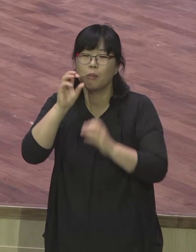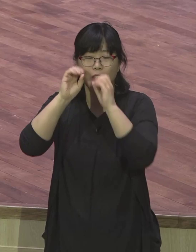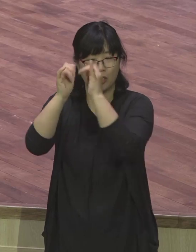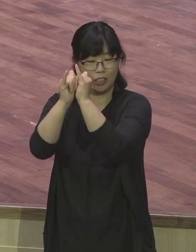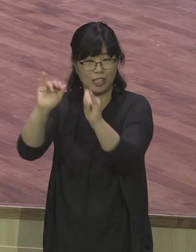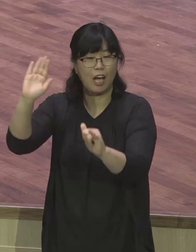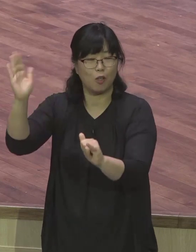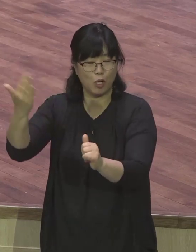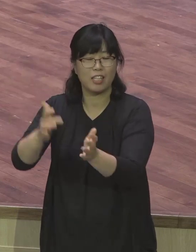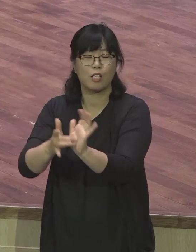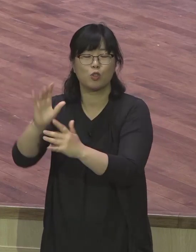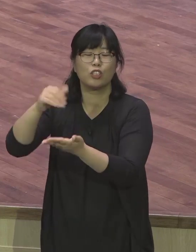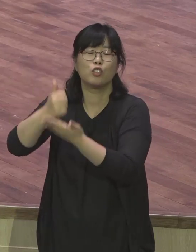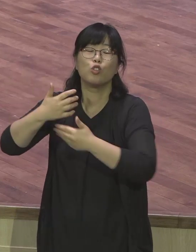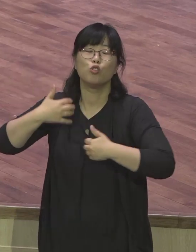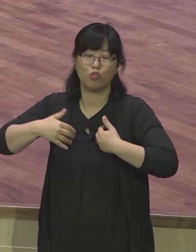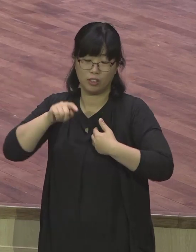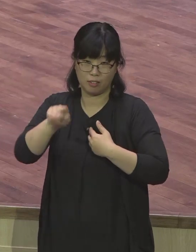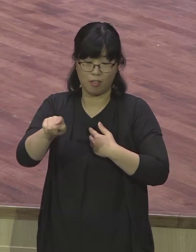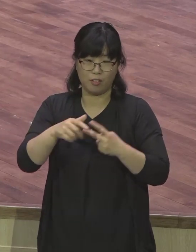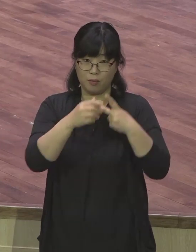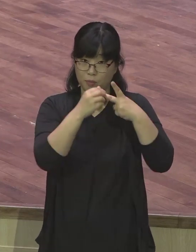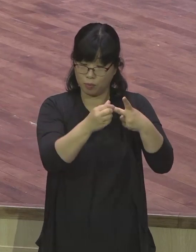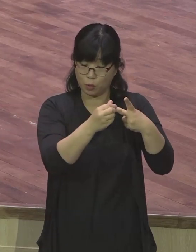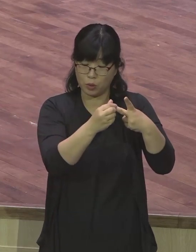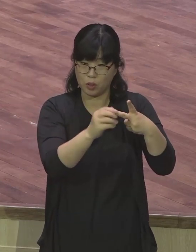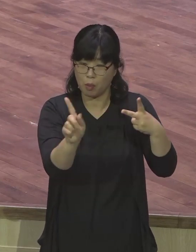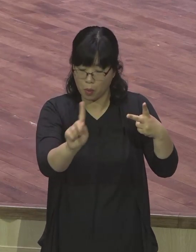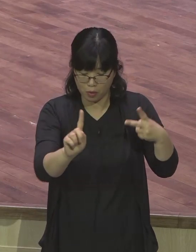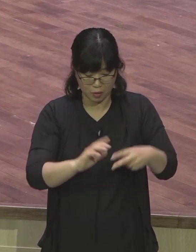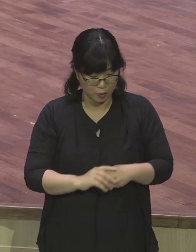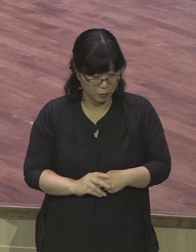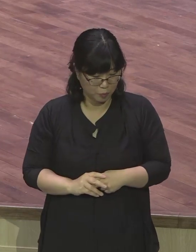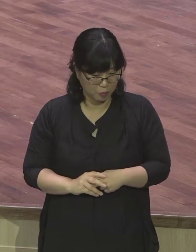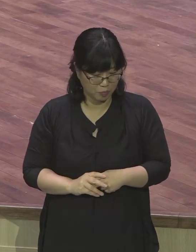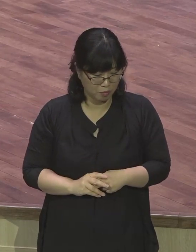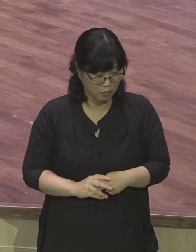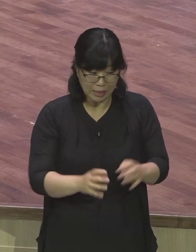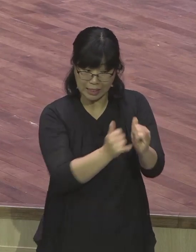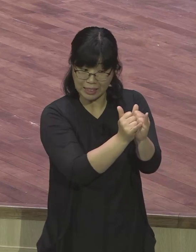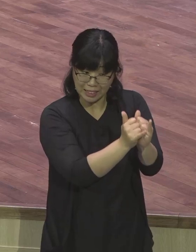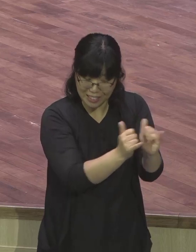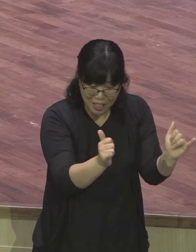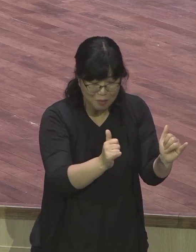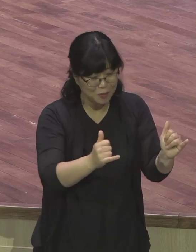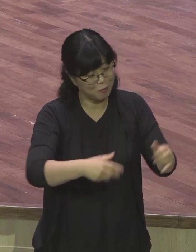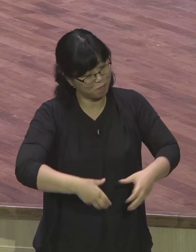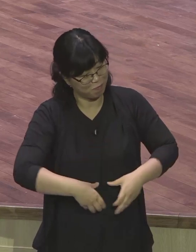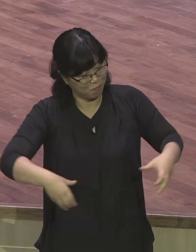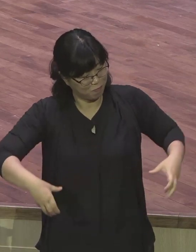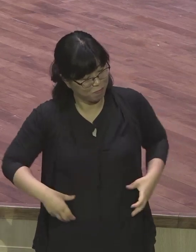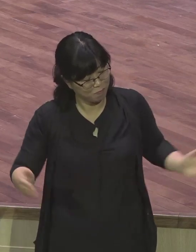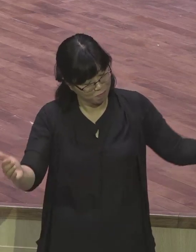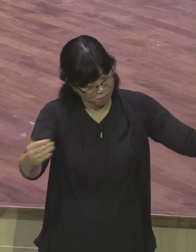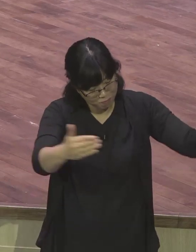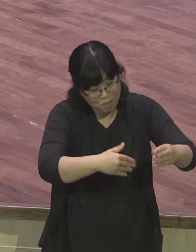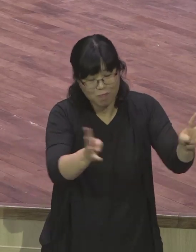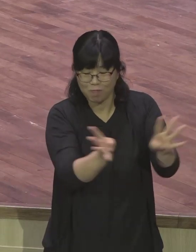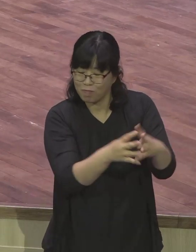제사장 대신 그리스로를 누린다는 것이 많은 사람들을 이해하고 배려하고 수용하고 수용하고